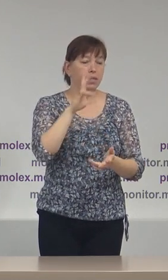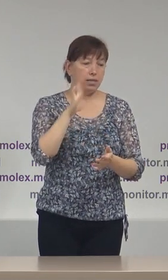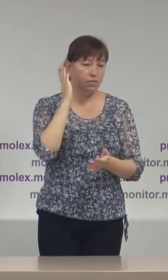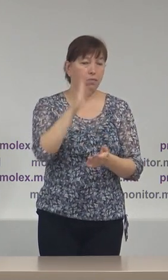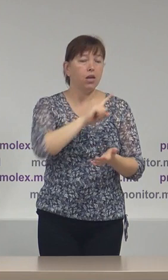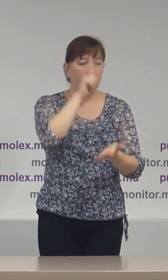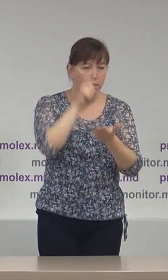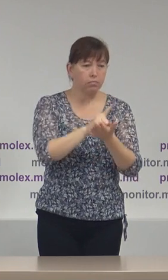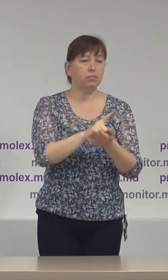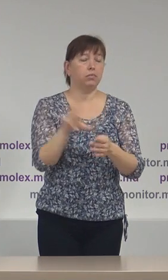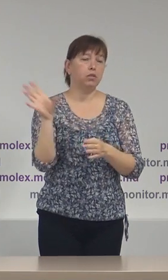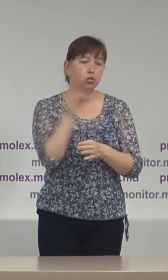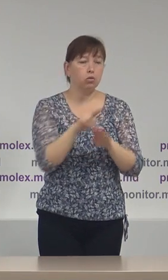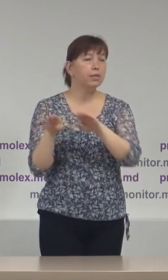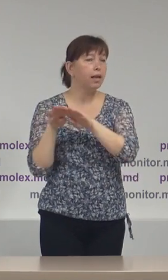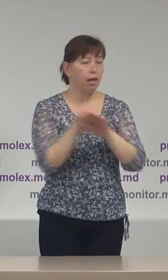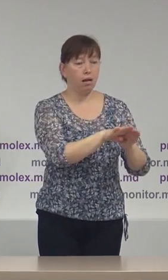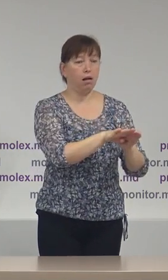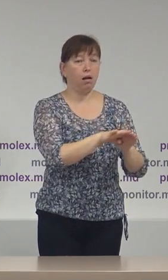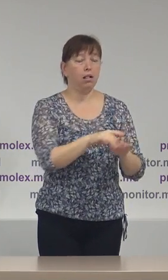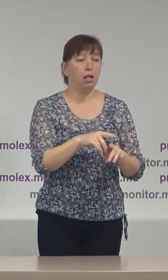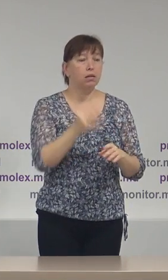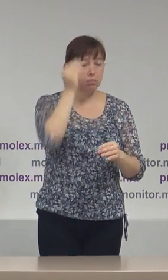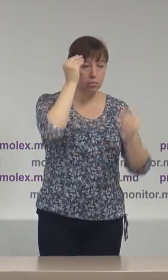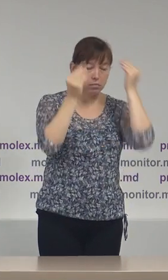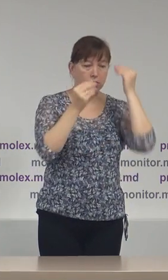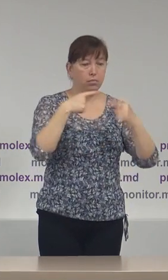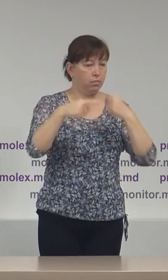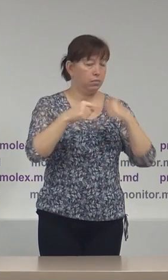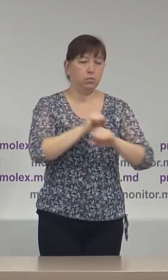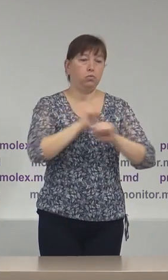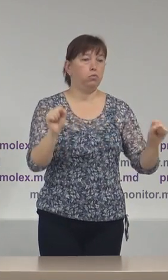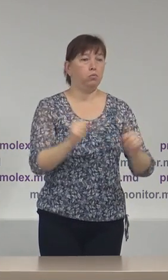pentru toată gama de actori implicați în procesul electoral.